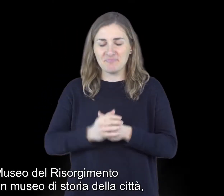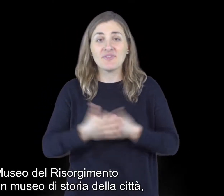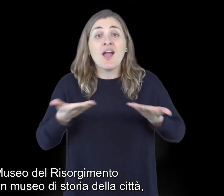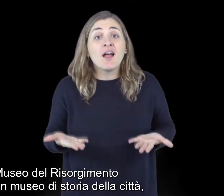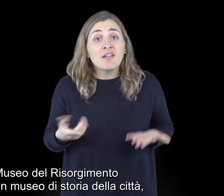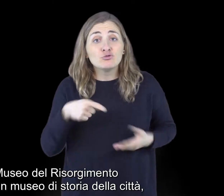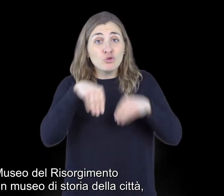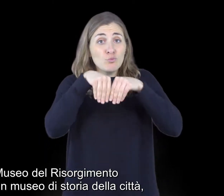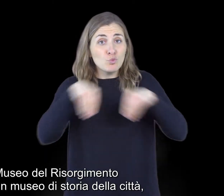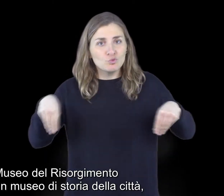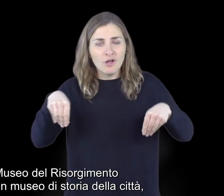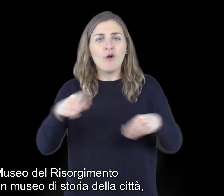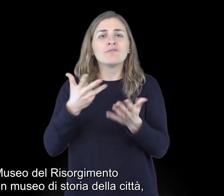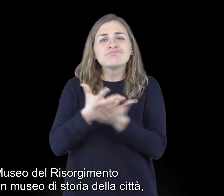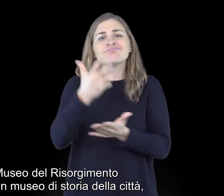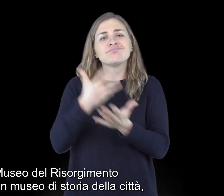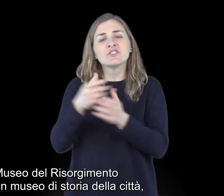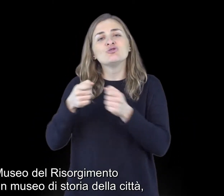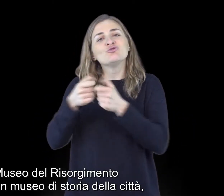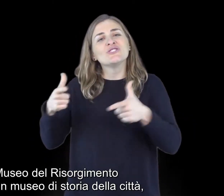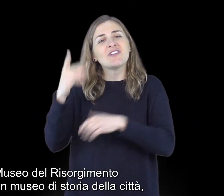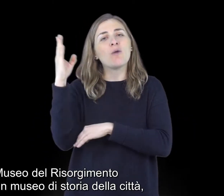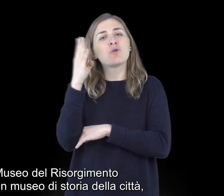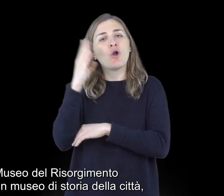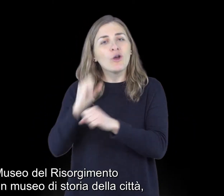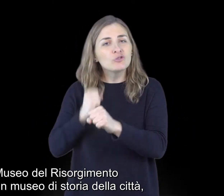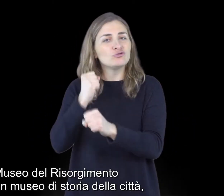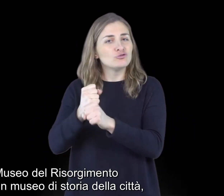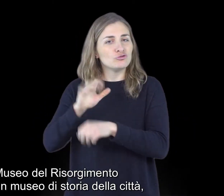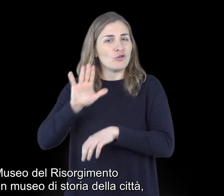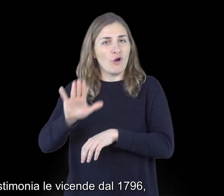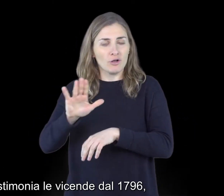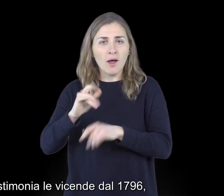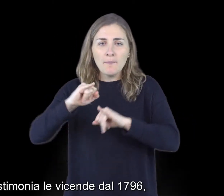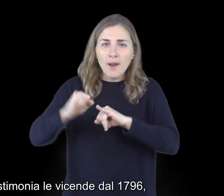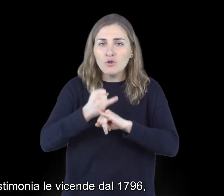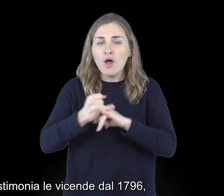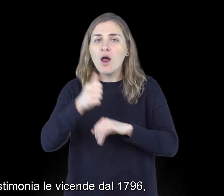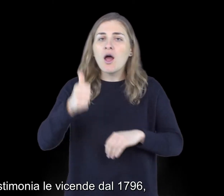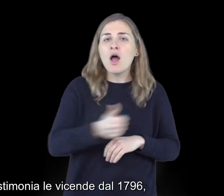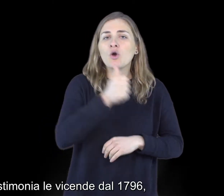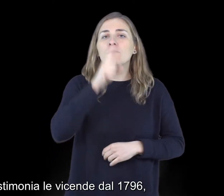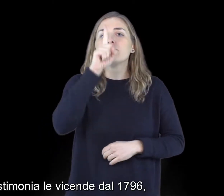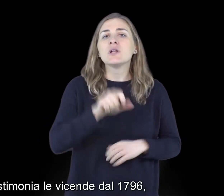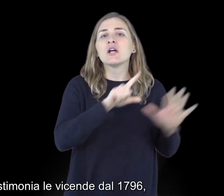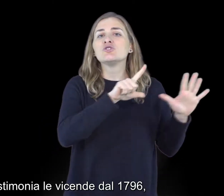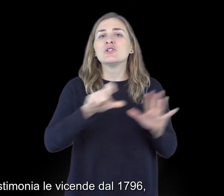Il Museo del Risorgimento è oggi un museo di storia della città, di cui testimonia le vicende dal